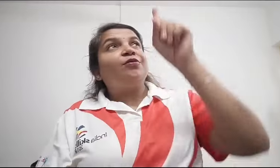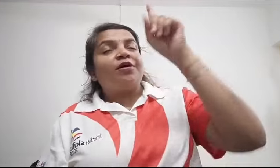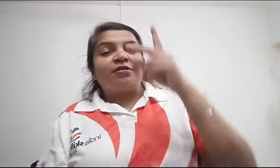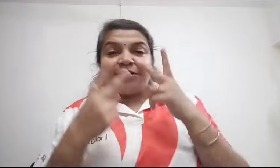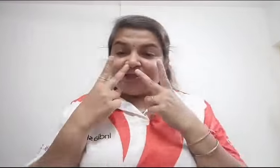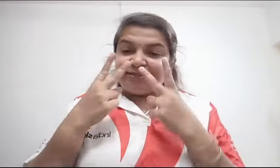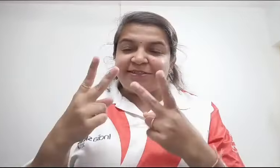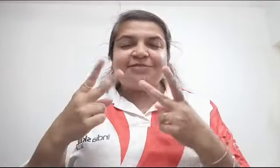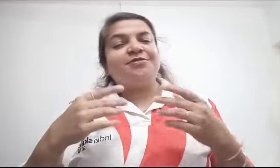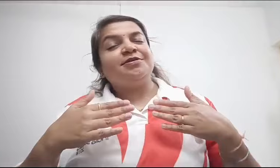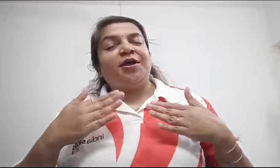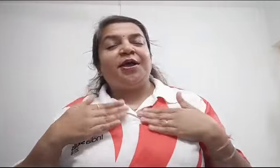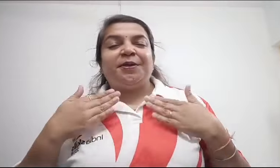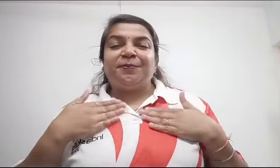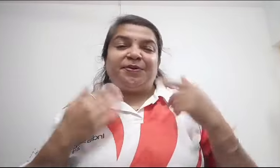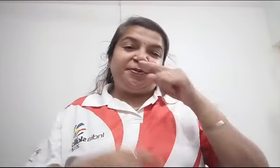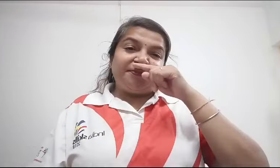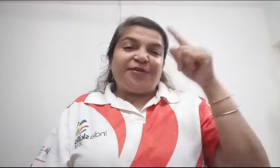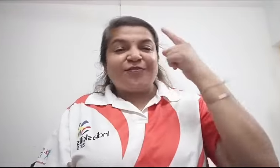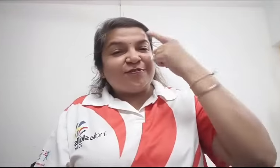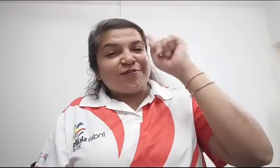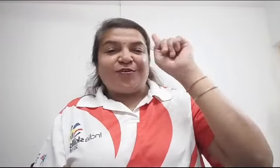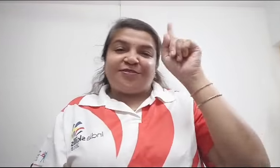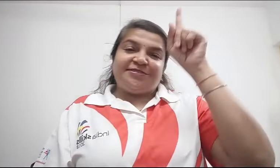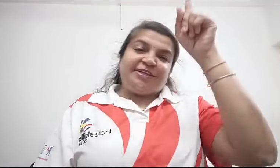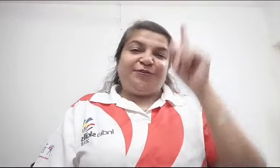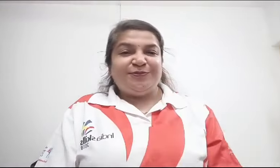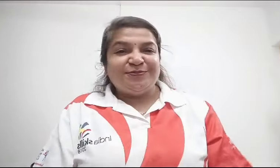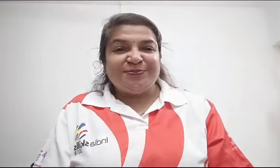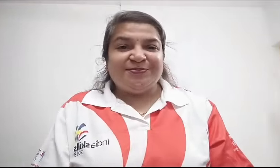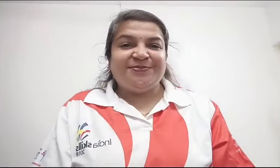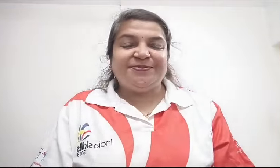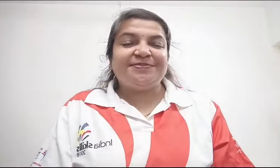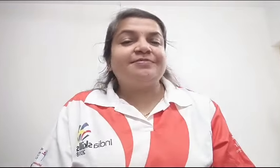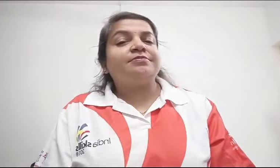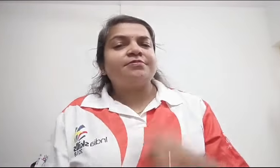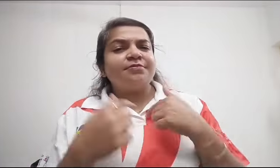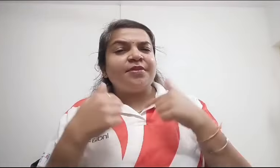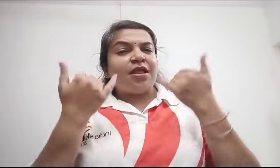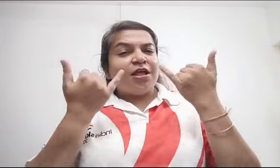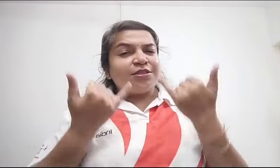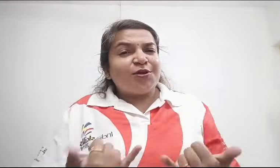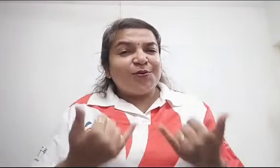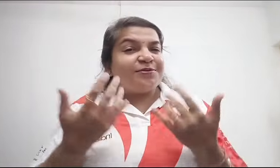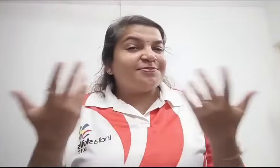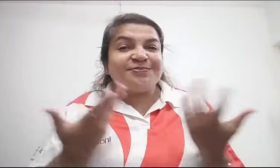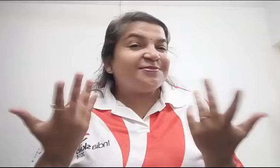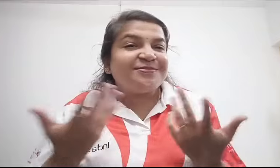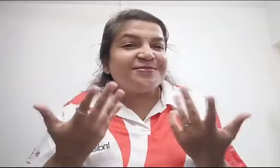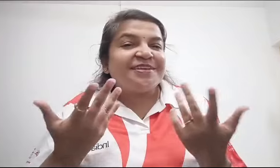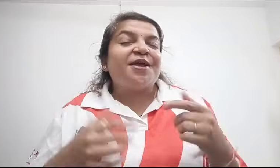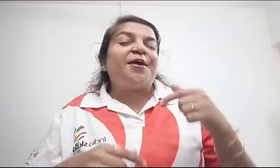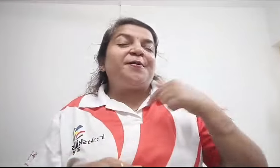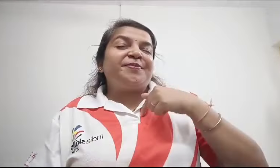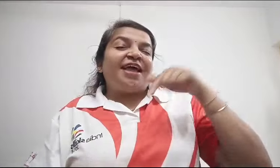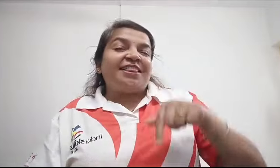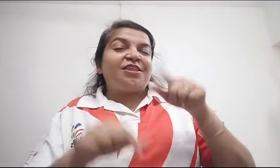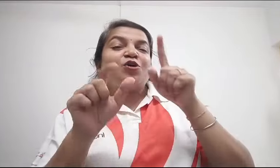ऐसा होसला दिया कि मैं जब तक पढ़ूँगी, जो करना चाहती हूँ, कर लेना है और जो हासिल करना है,